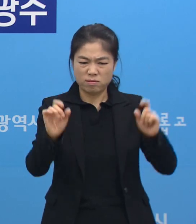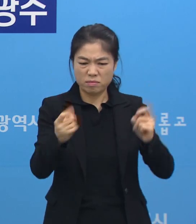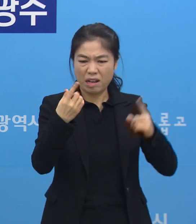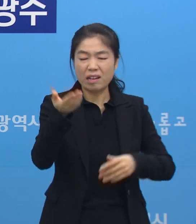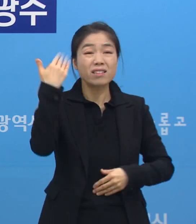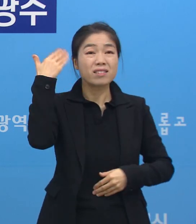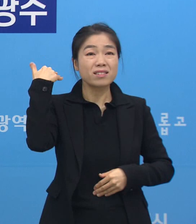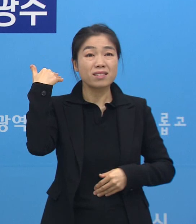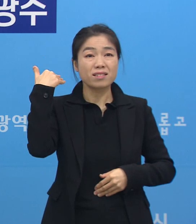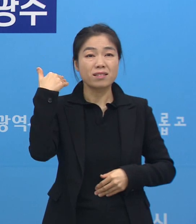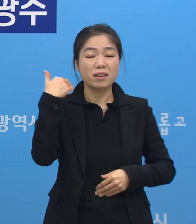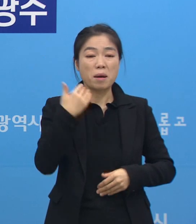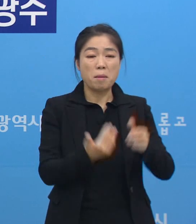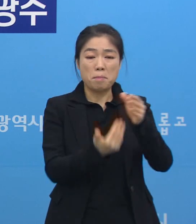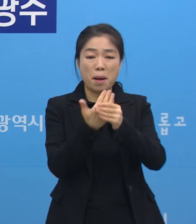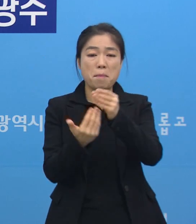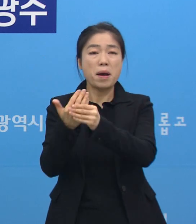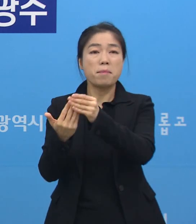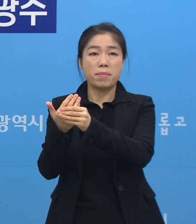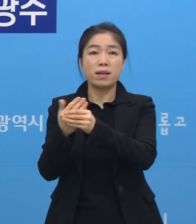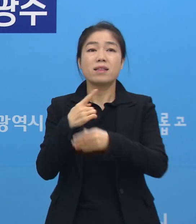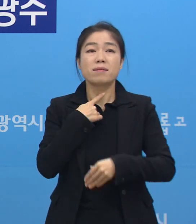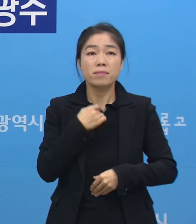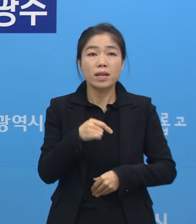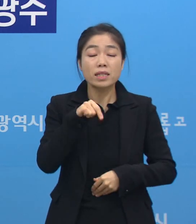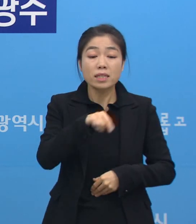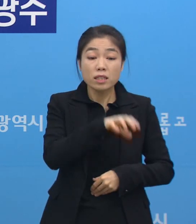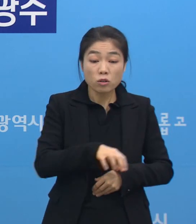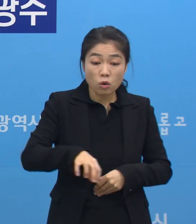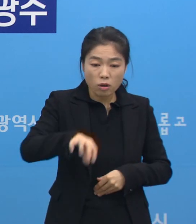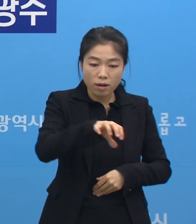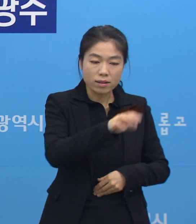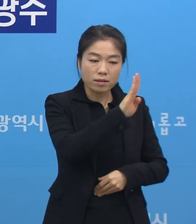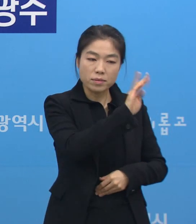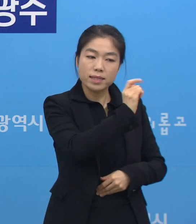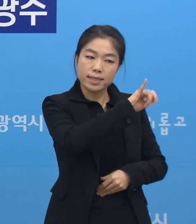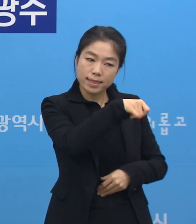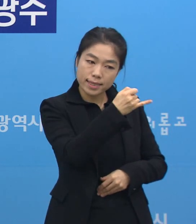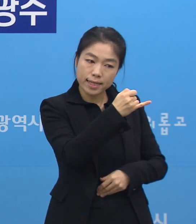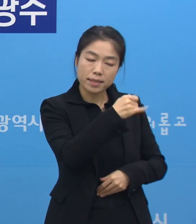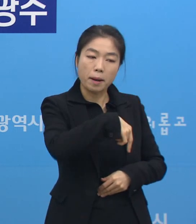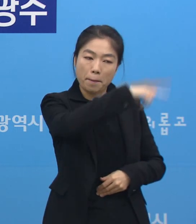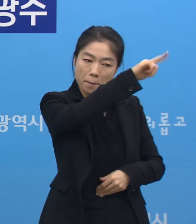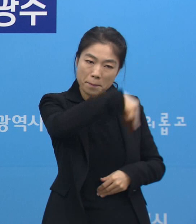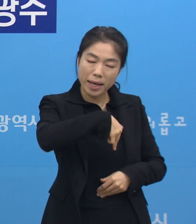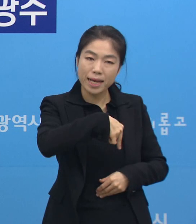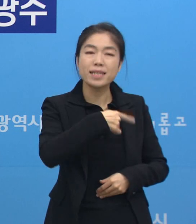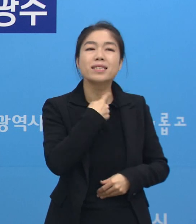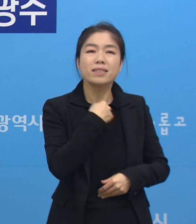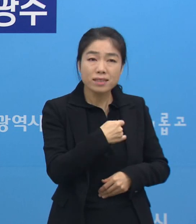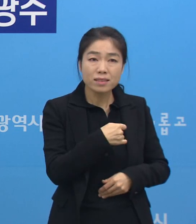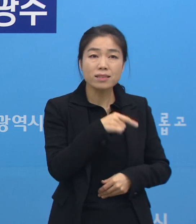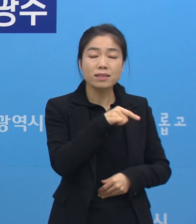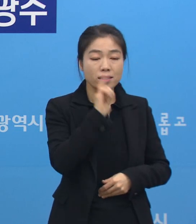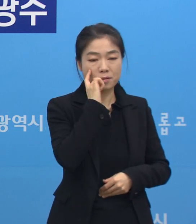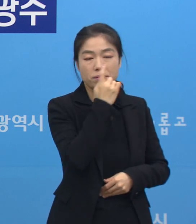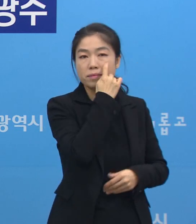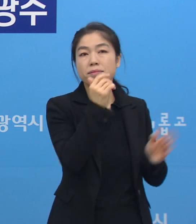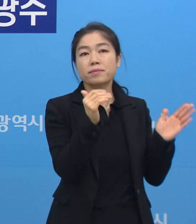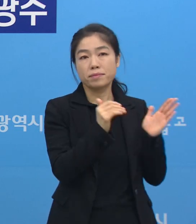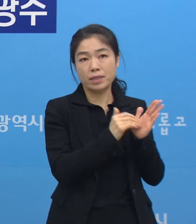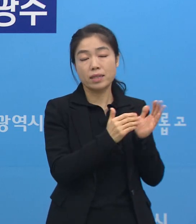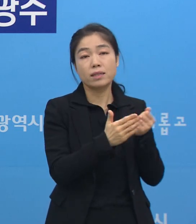지난번에 환자가 발생을 하면서 그 동선을 BTJ열방센터를 다녀온 경력이 있는 것을 확인해냈습니다.